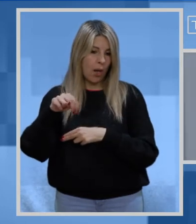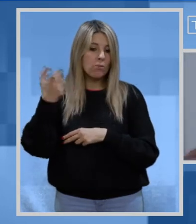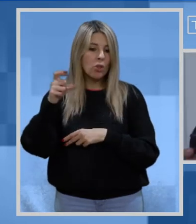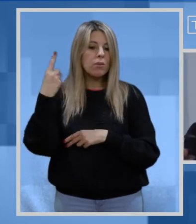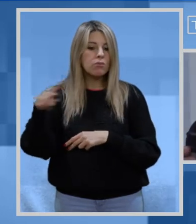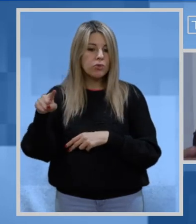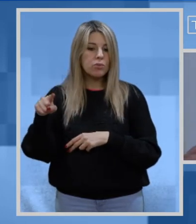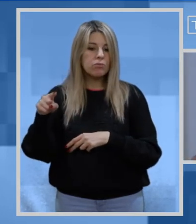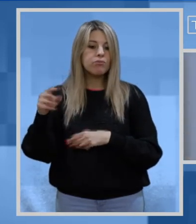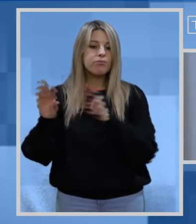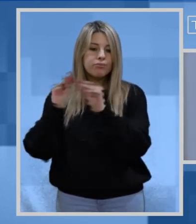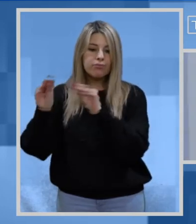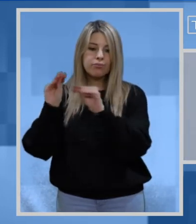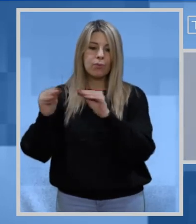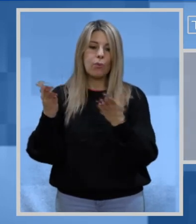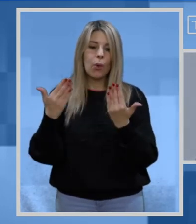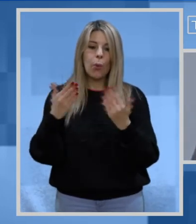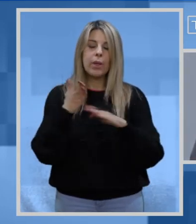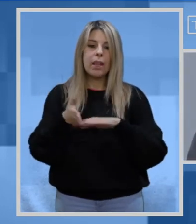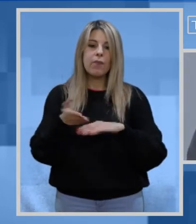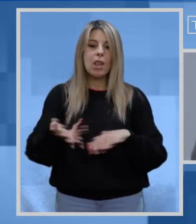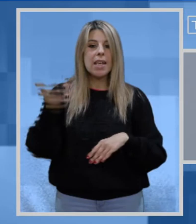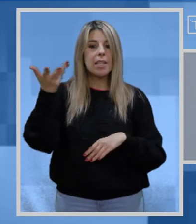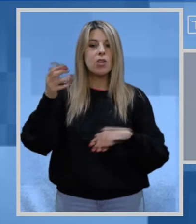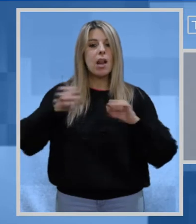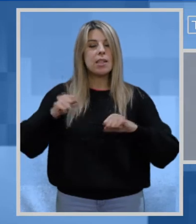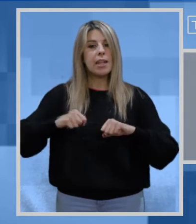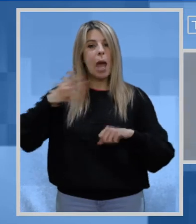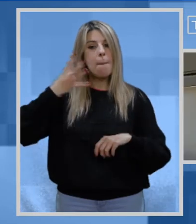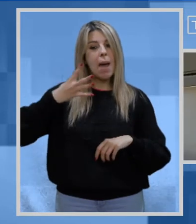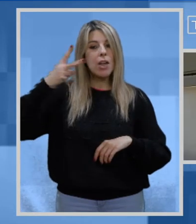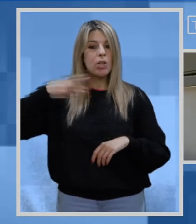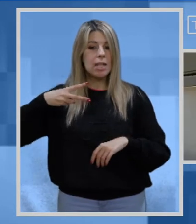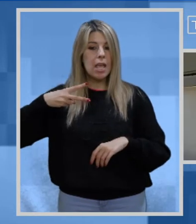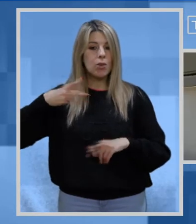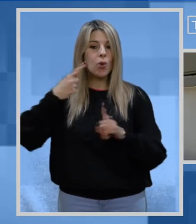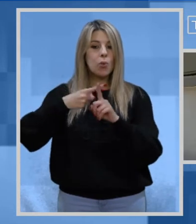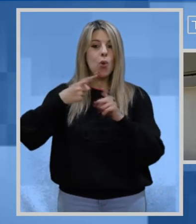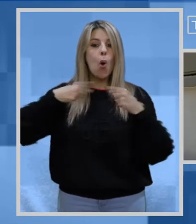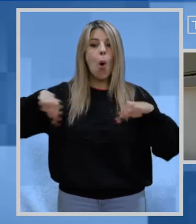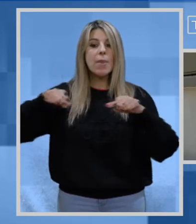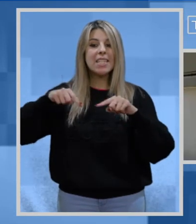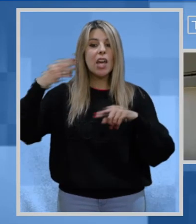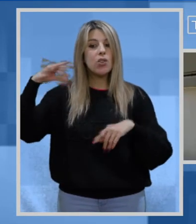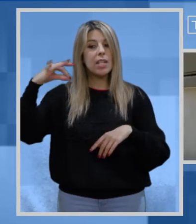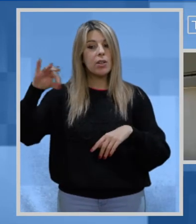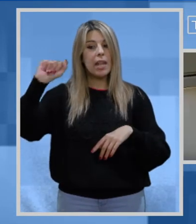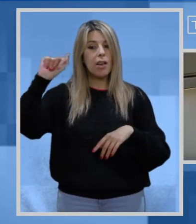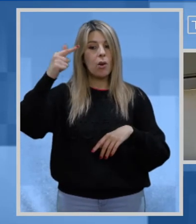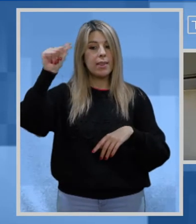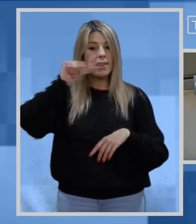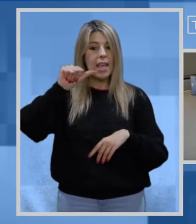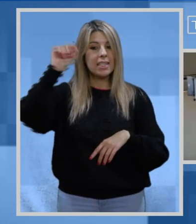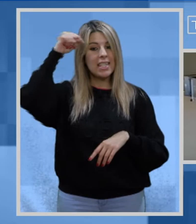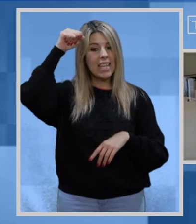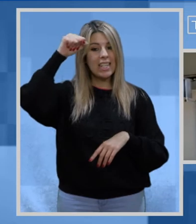Per questo motivo è stato sollecitato l'immediato intervento dell'assessore alla sanità Mario Niedu e del